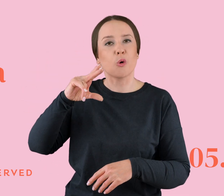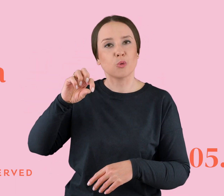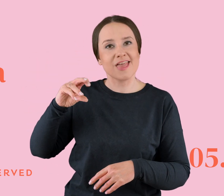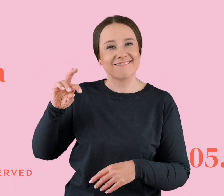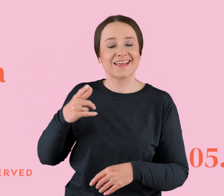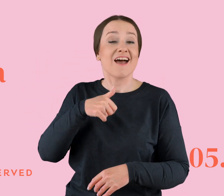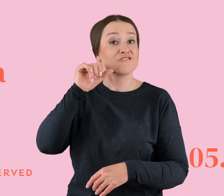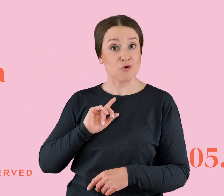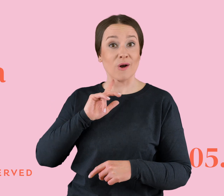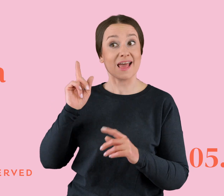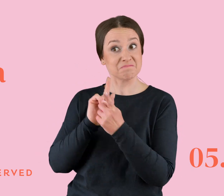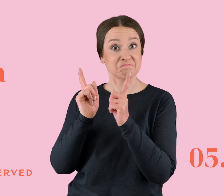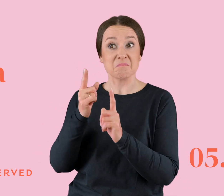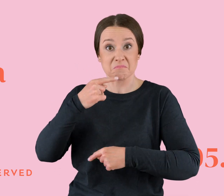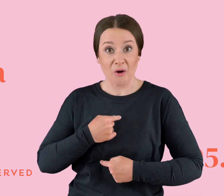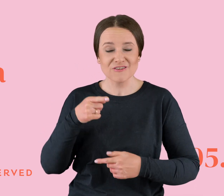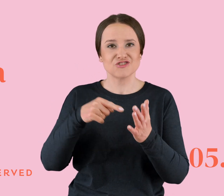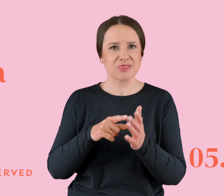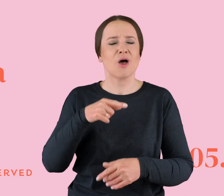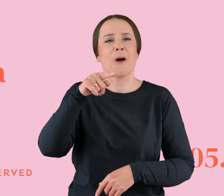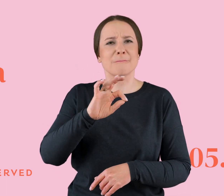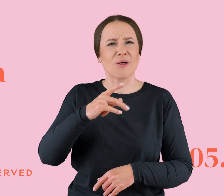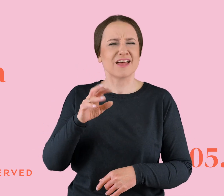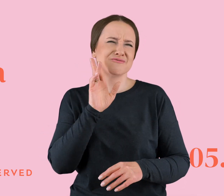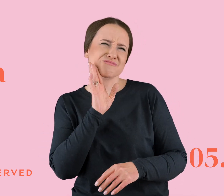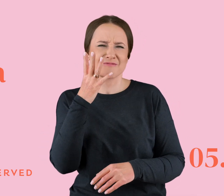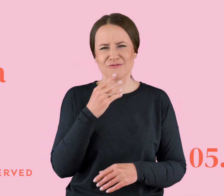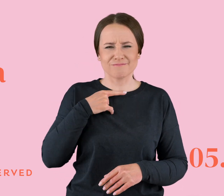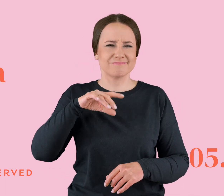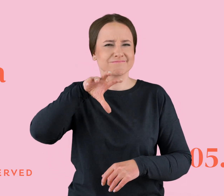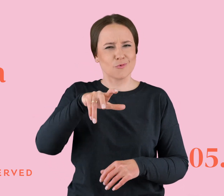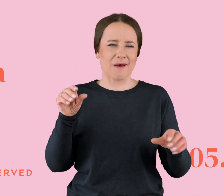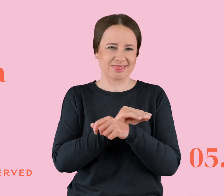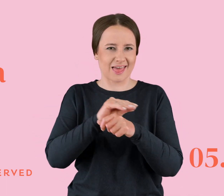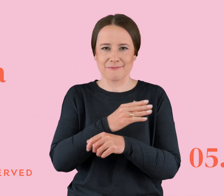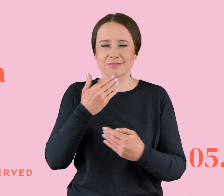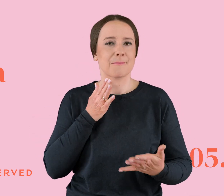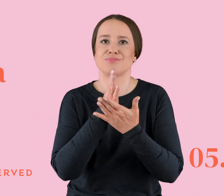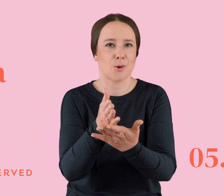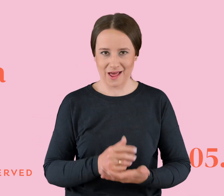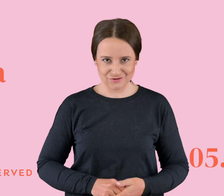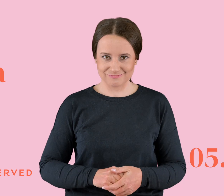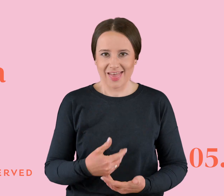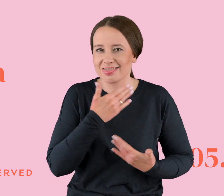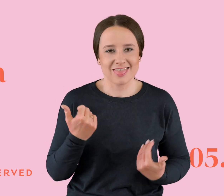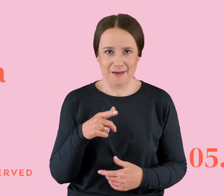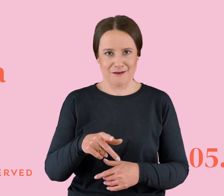powiedział, że ten podcast to jest trochę taka terapia grupowa, że nikt nikomu nie doradza. Nikt w ogóle się nie stara naprawić niczyichś problemów,